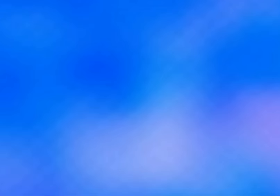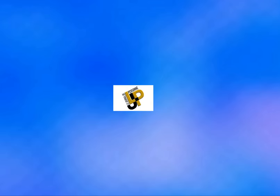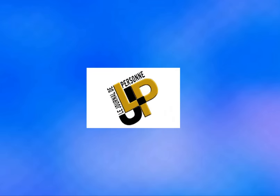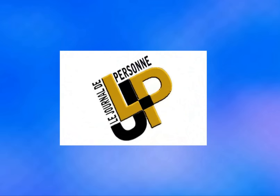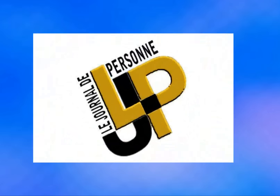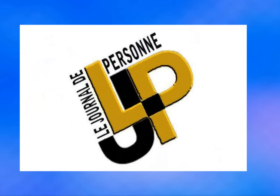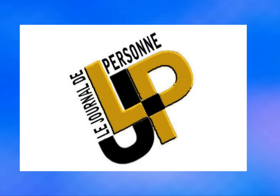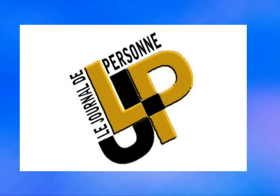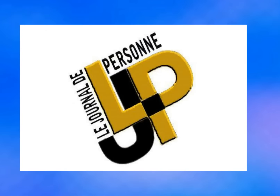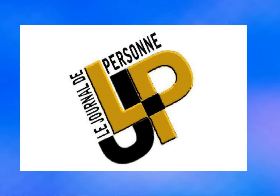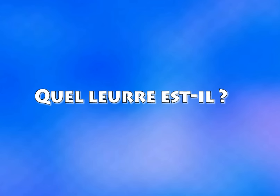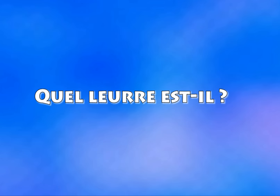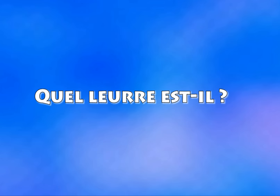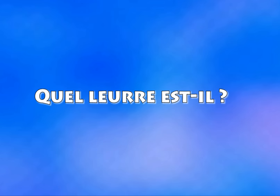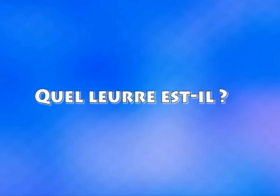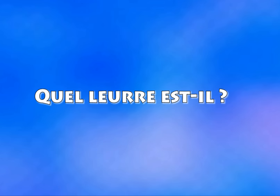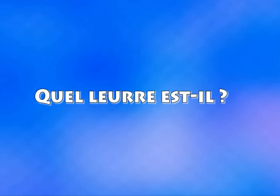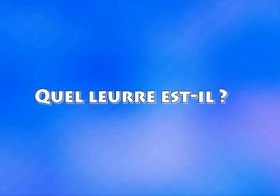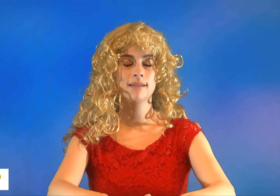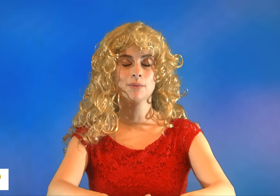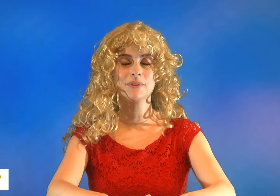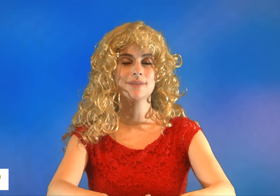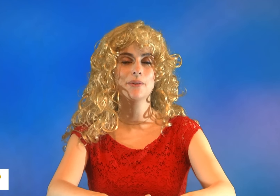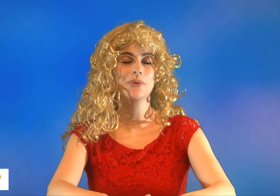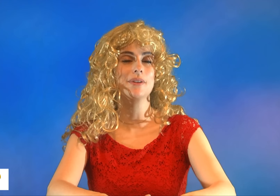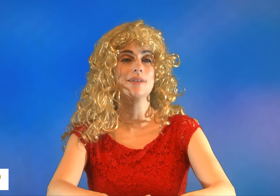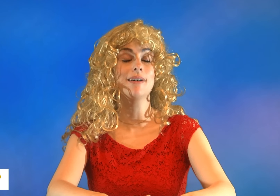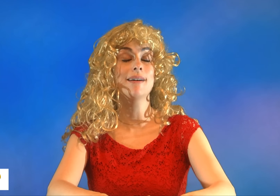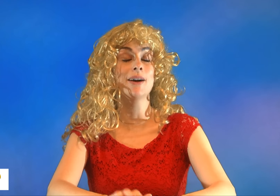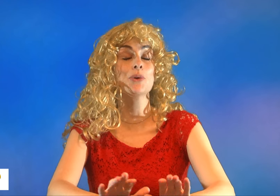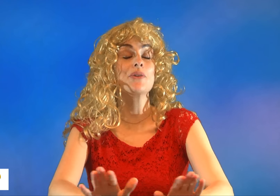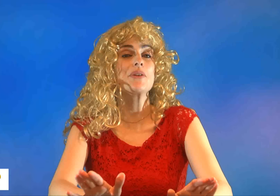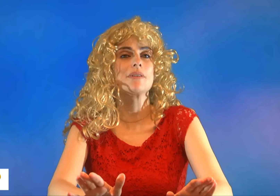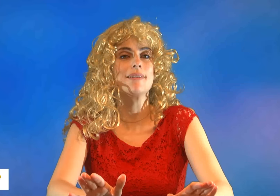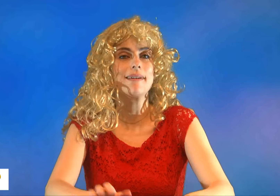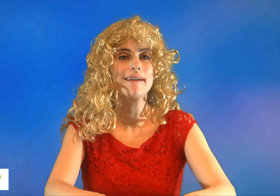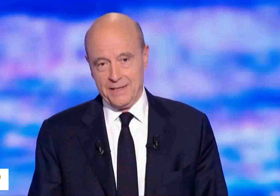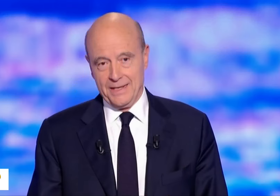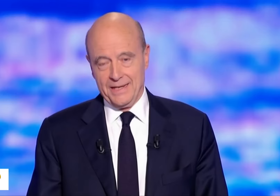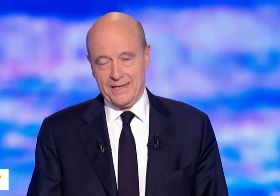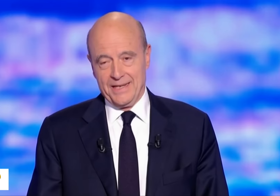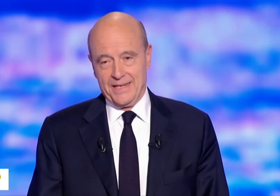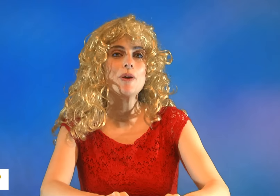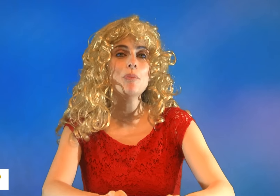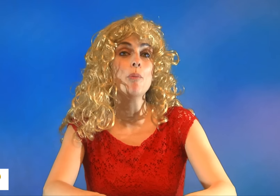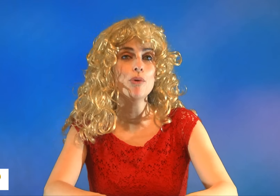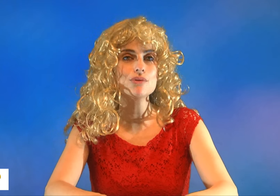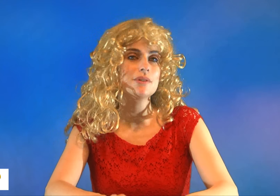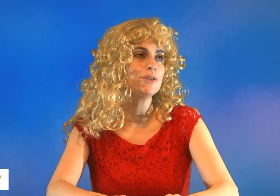Il avait un joli nom, mon guide, Nathalie... A l'horifiant, Juppé propose